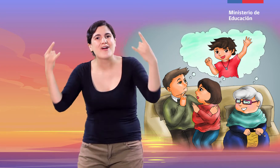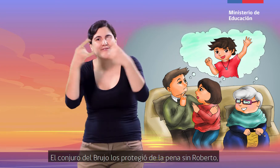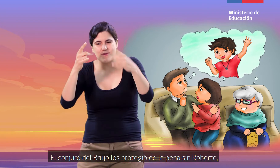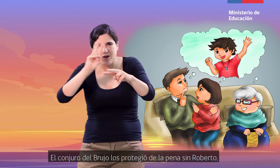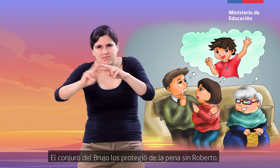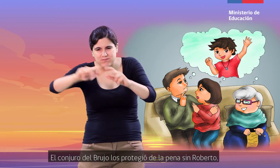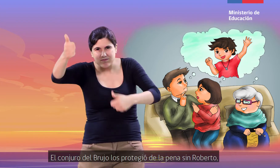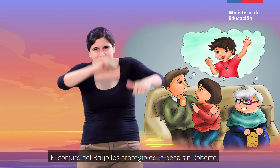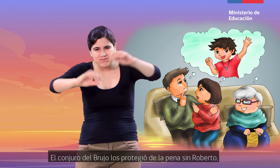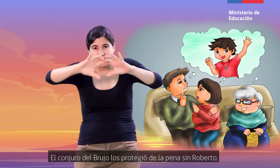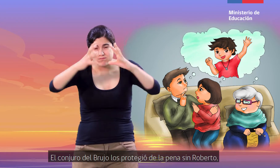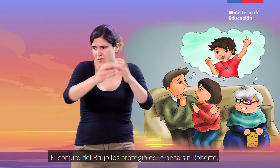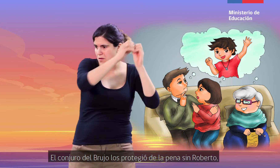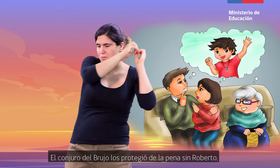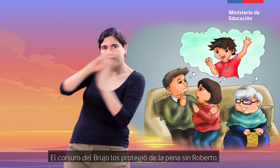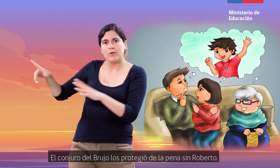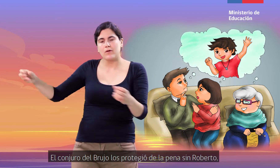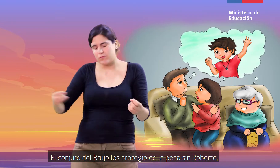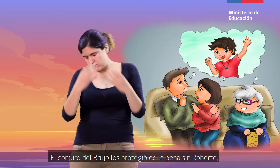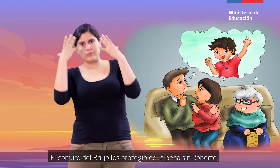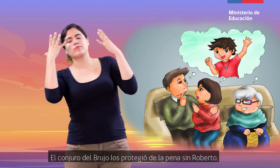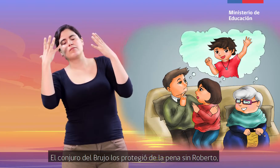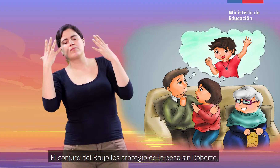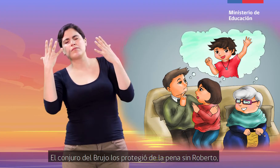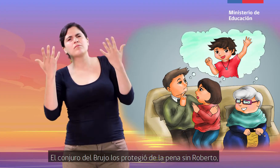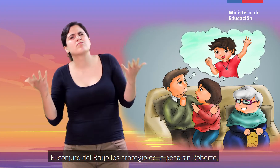El conjuro del brujo los protegió de la pena sin Roberto